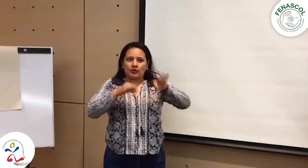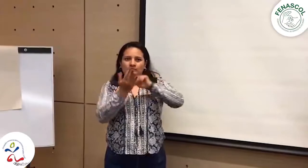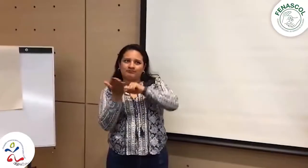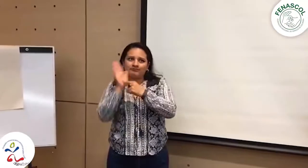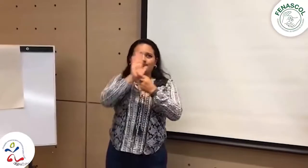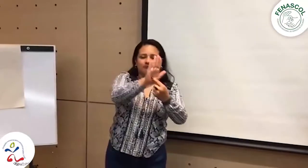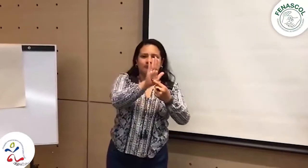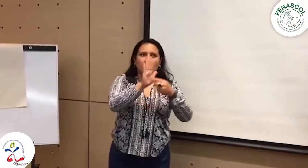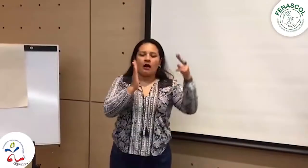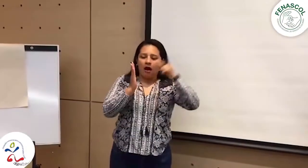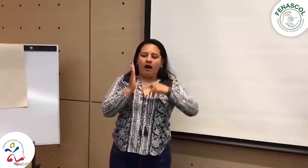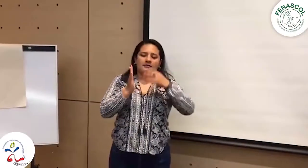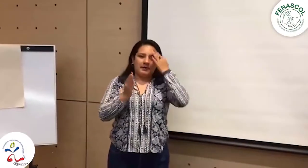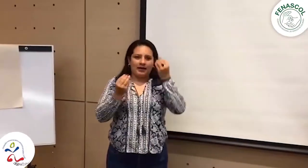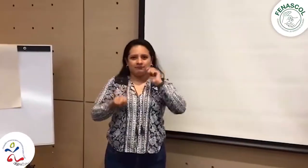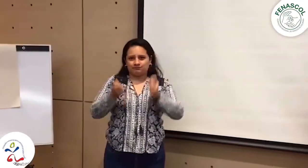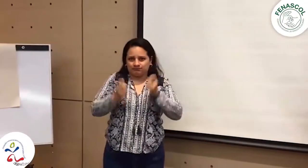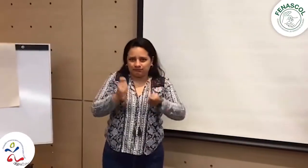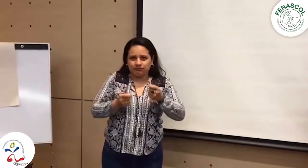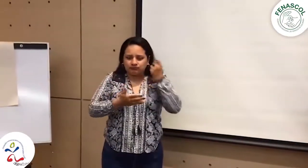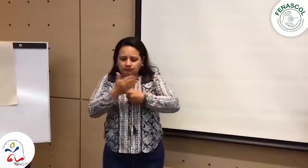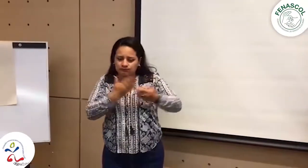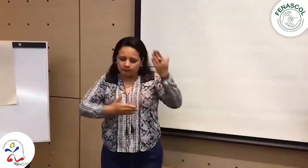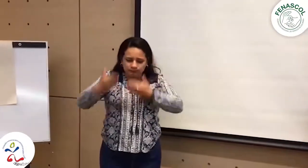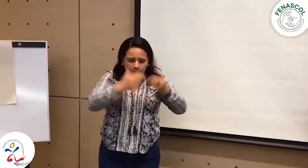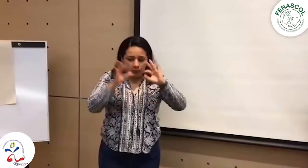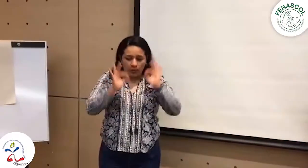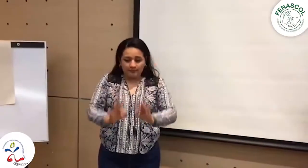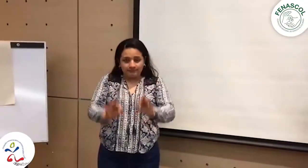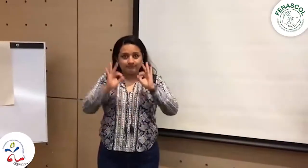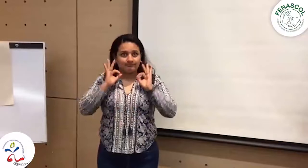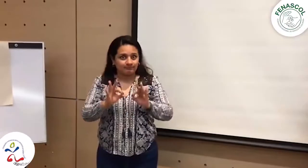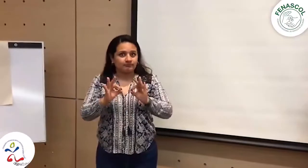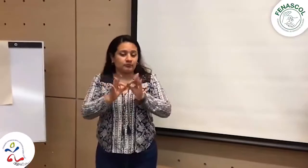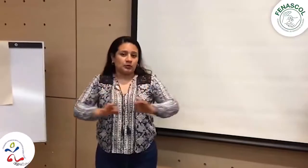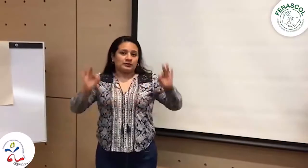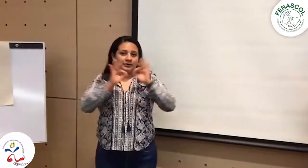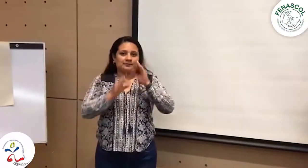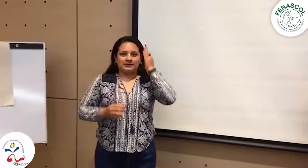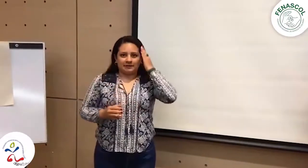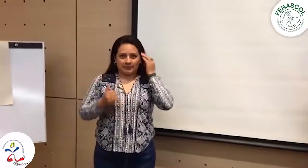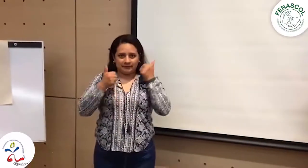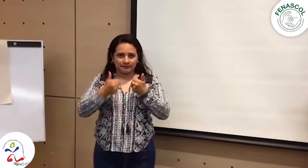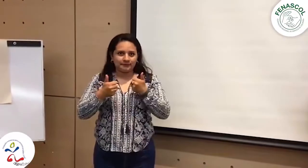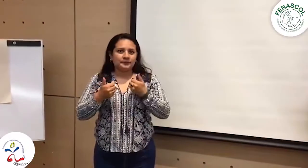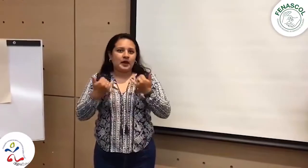alcaldías y demás, para poder hacer estas propuestas, para que se hagan modificaciones que realmente impacten a la comunidad. Entonces,